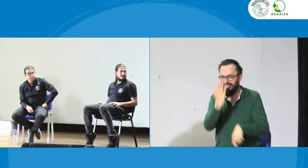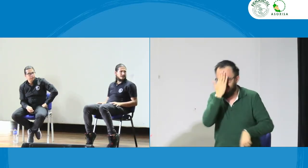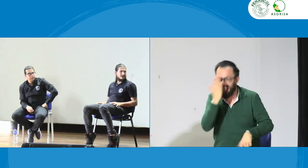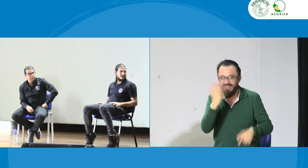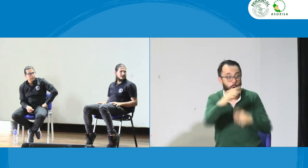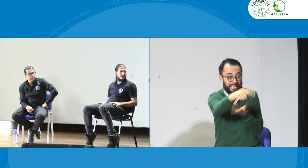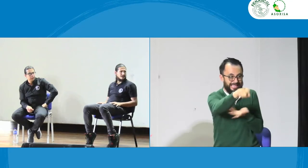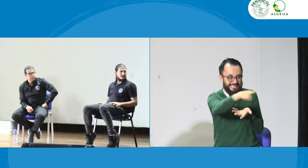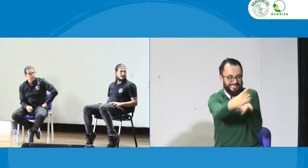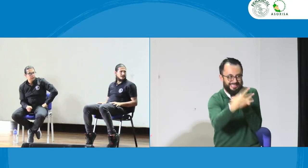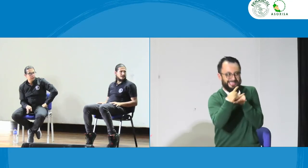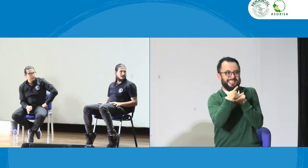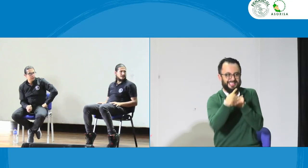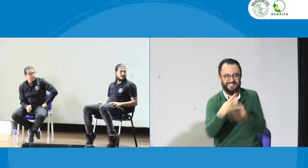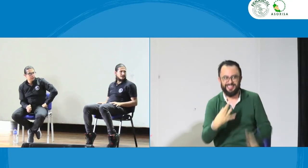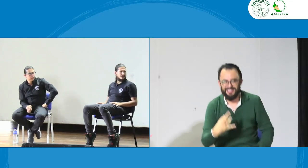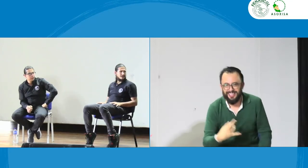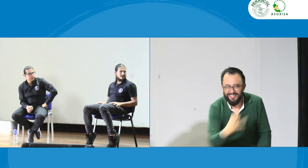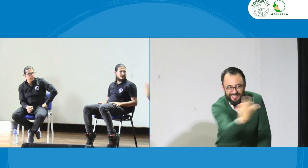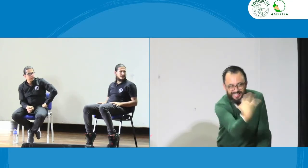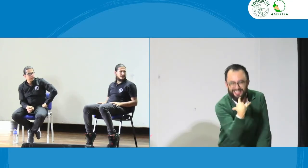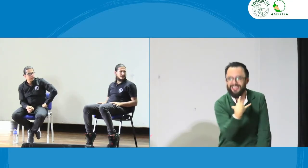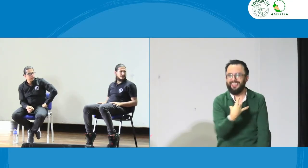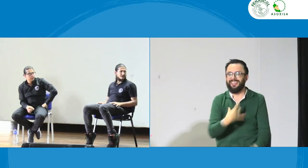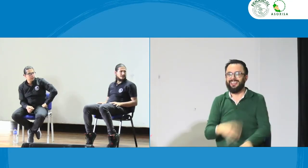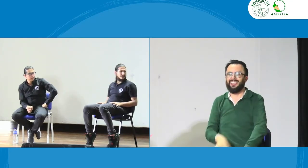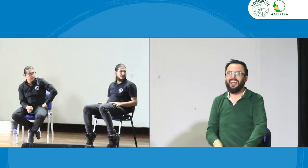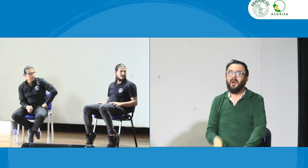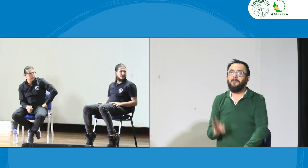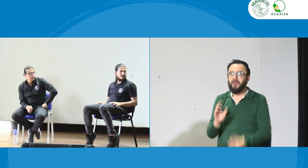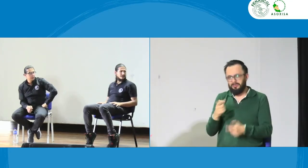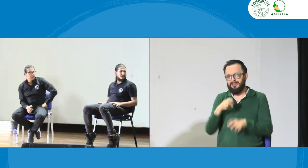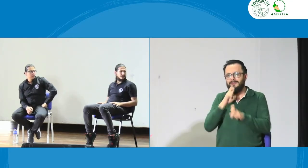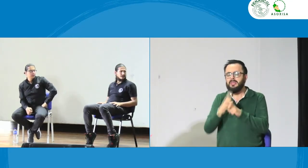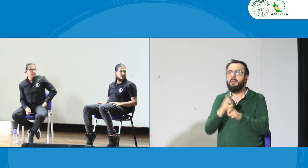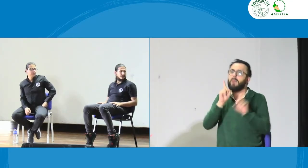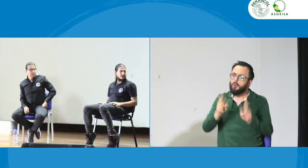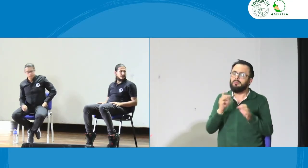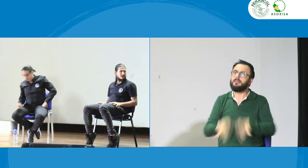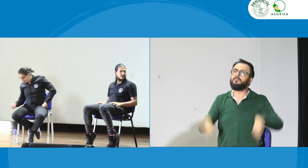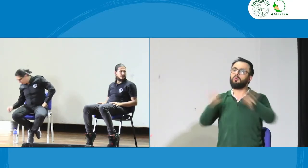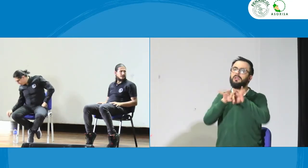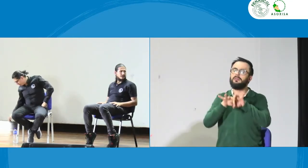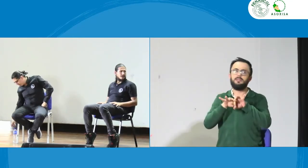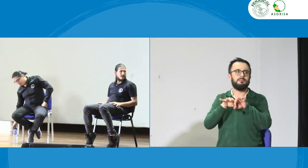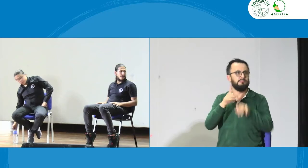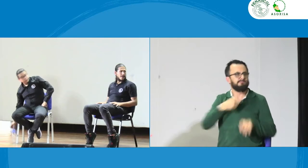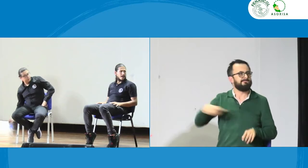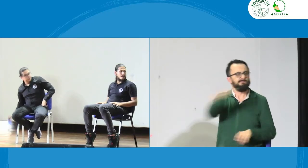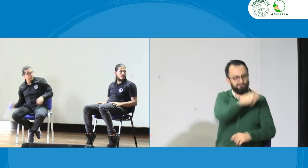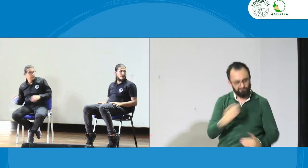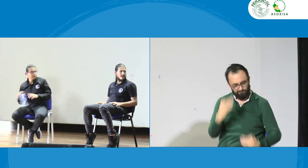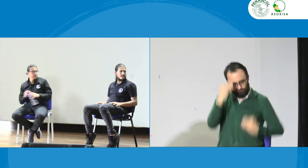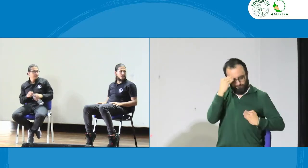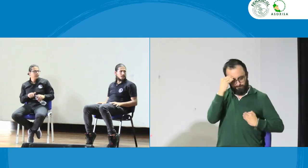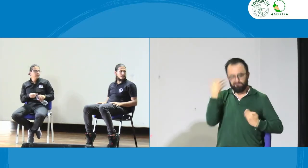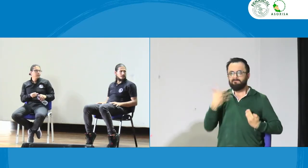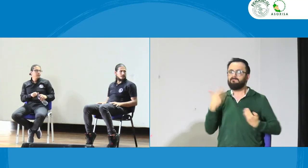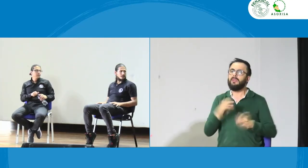se lo acabé de enviar y ellos con el tiempo ellas con el tiempo es que están recibiendo la información así muy encima